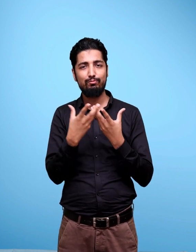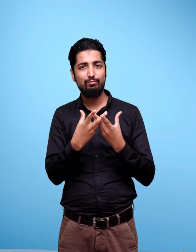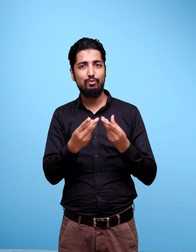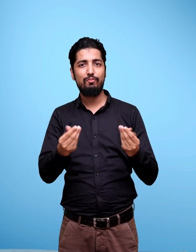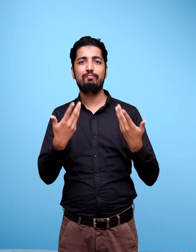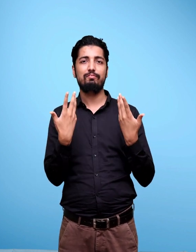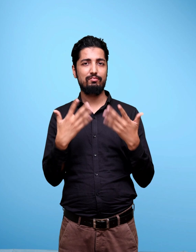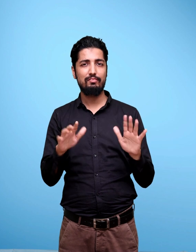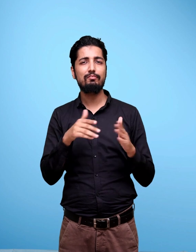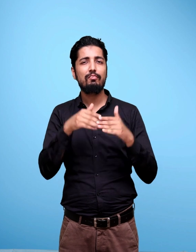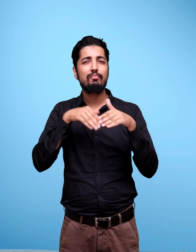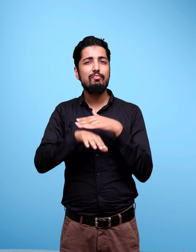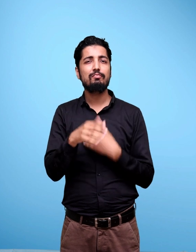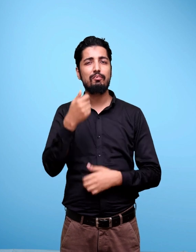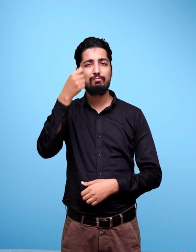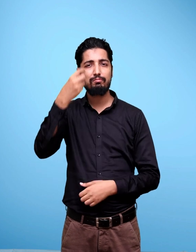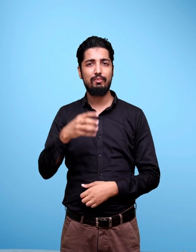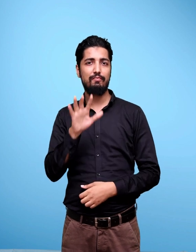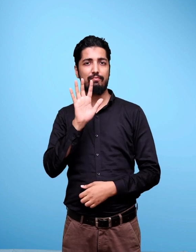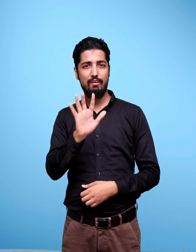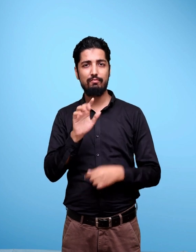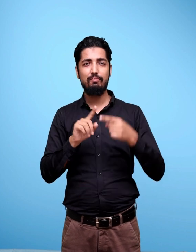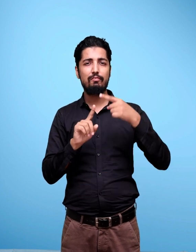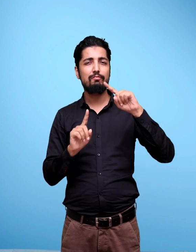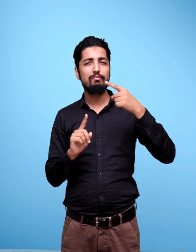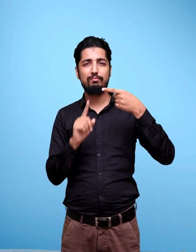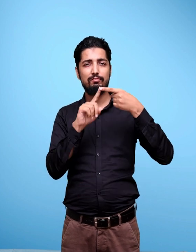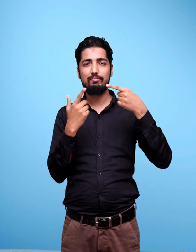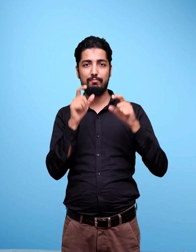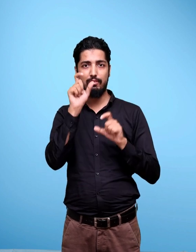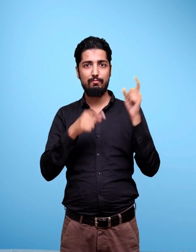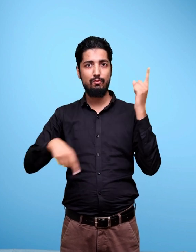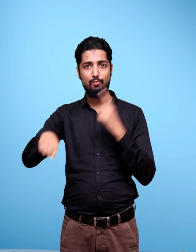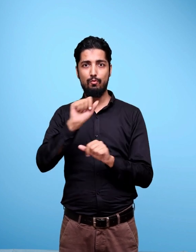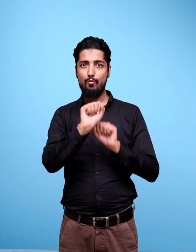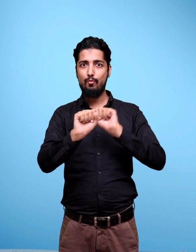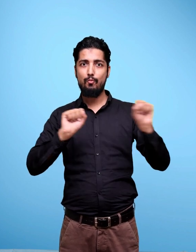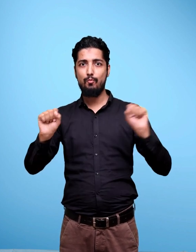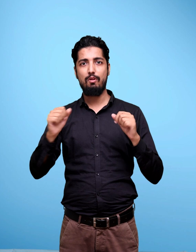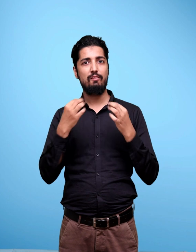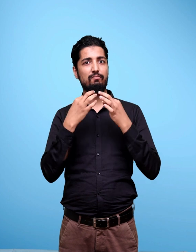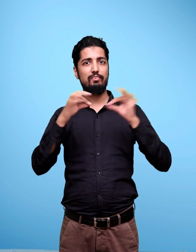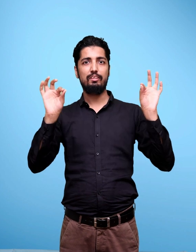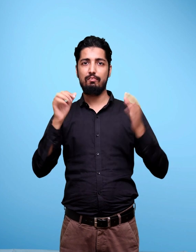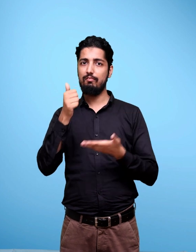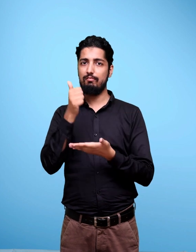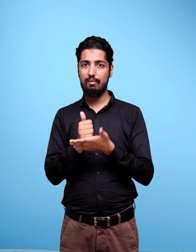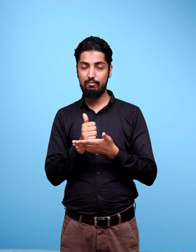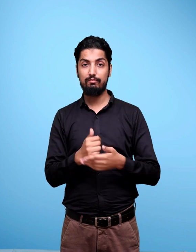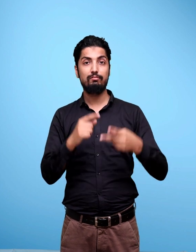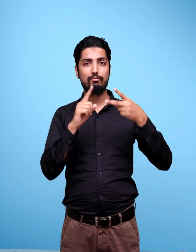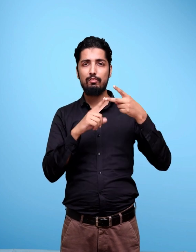Resolved To Constitute India Into A Sovereign Socialist Secular